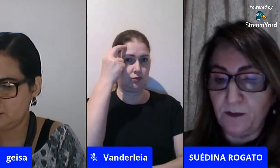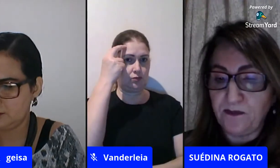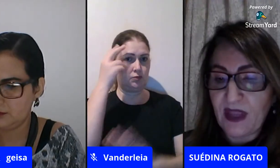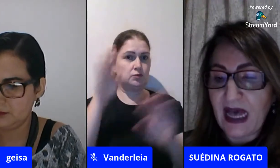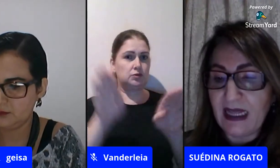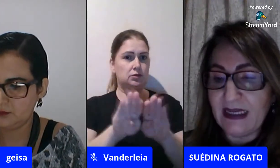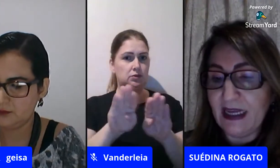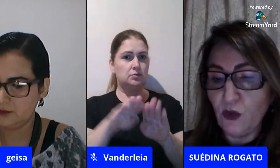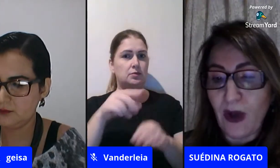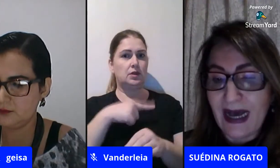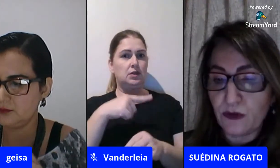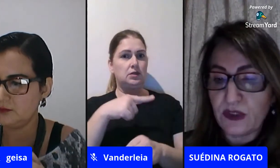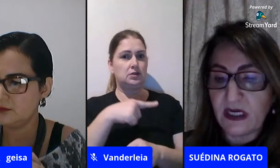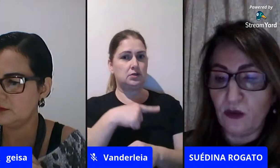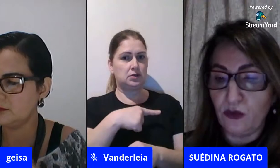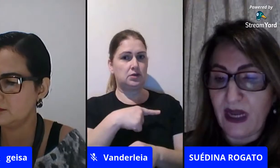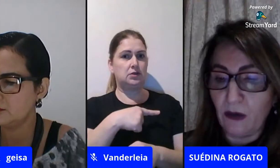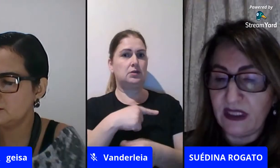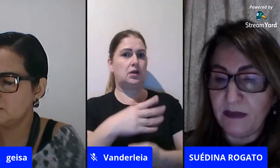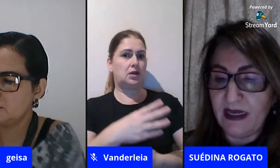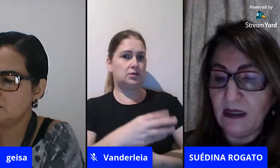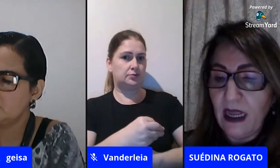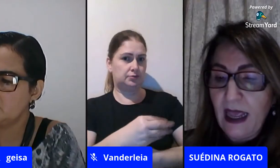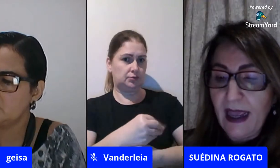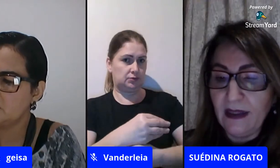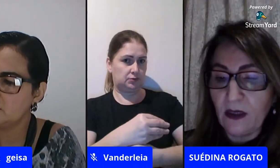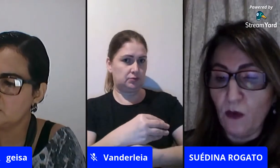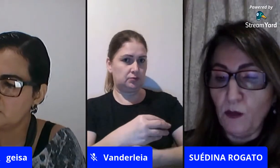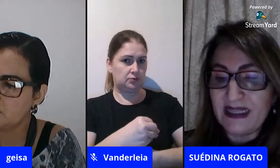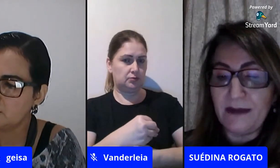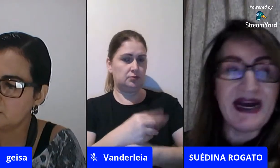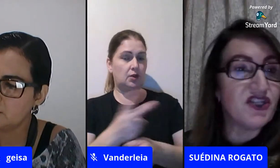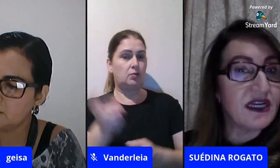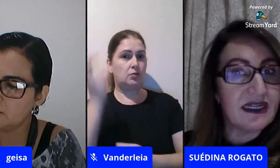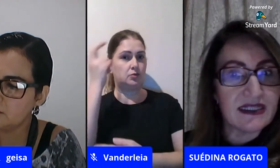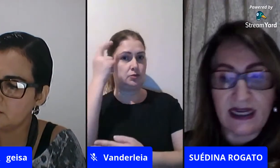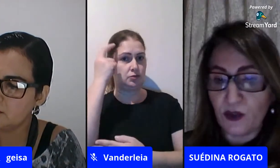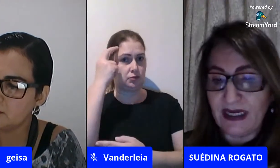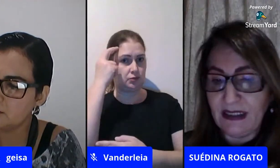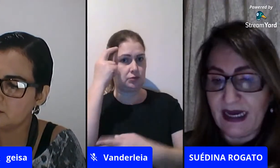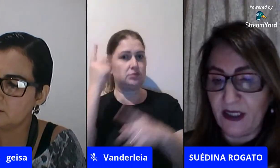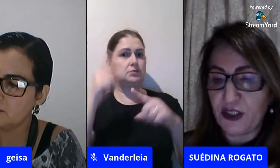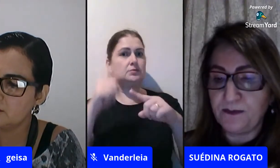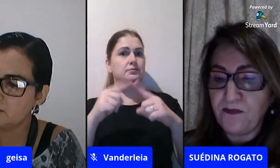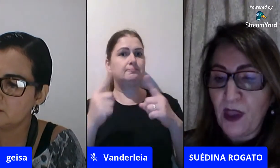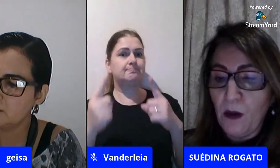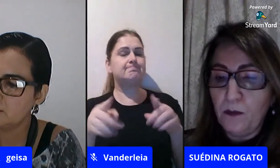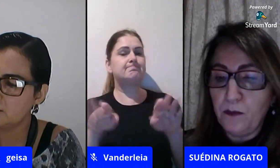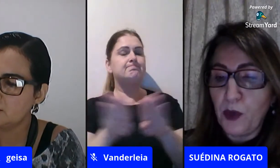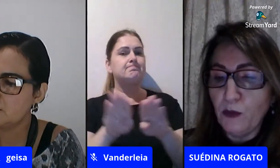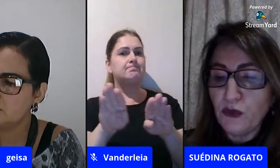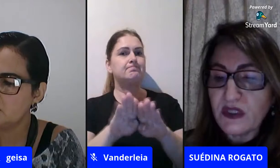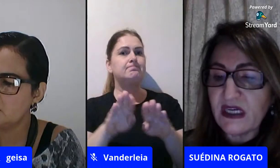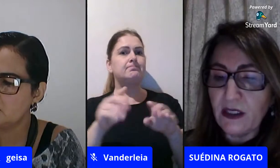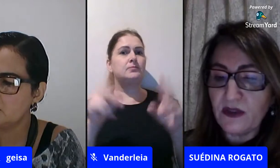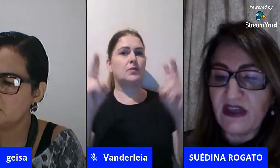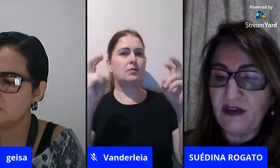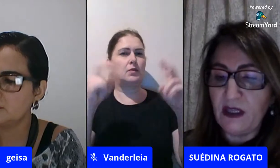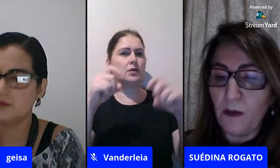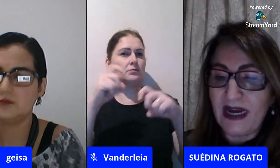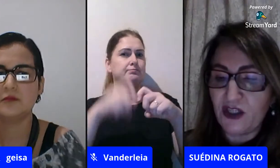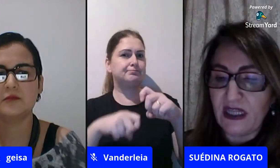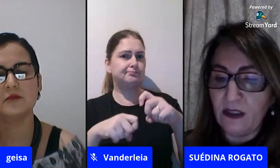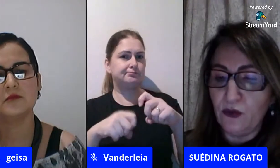amamentação além do ato ser cultural também entra como matemática na sexualidade por muitos